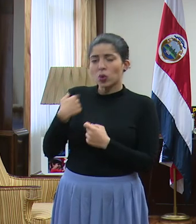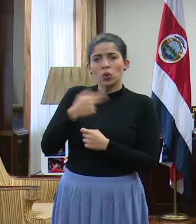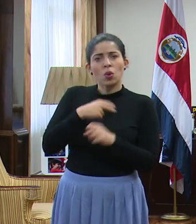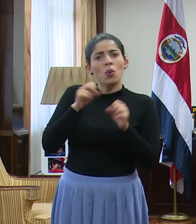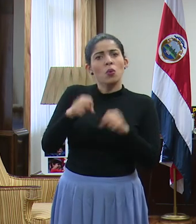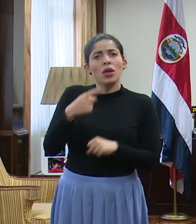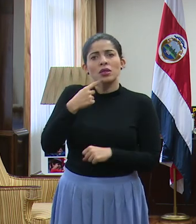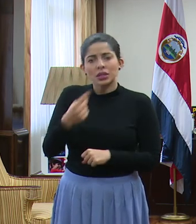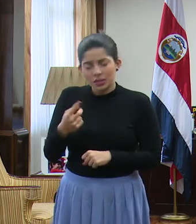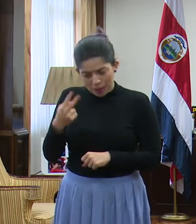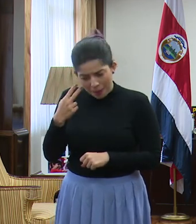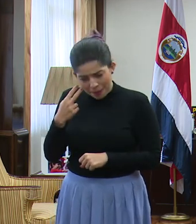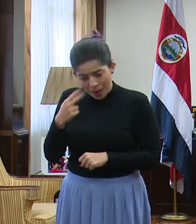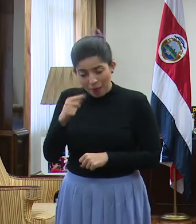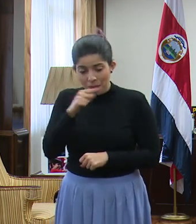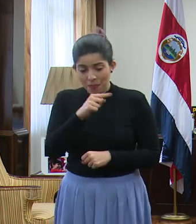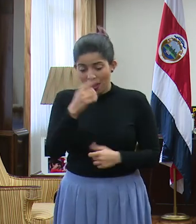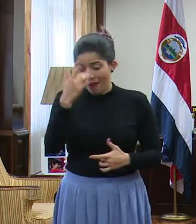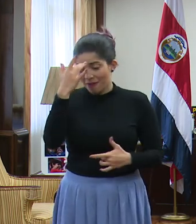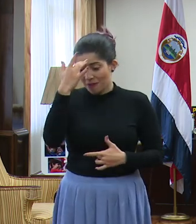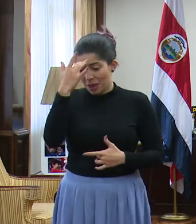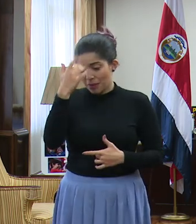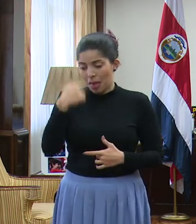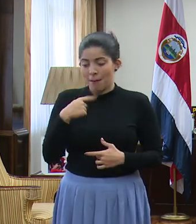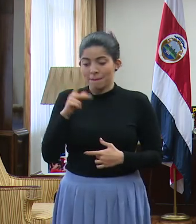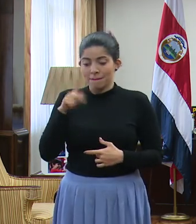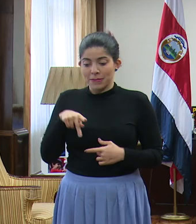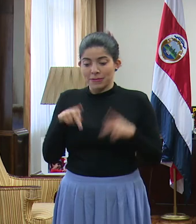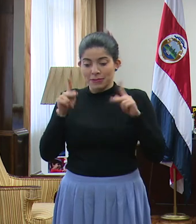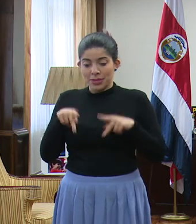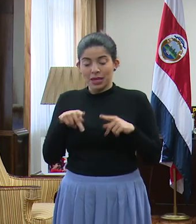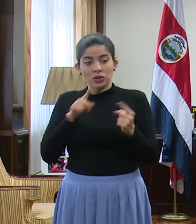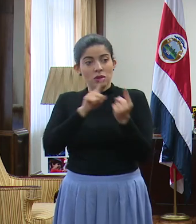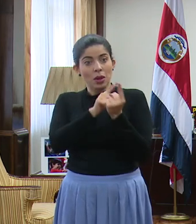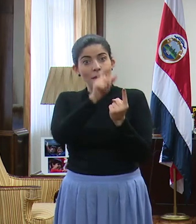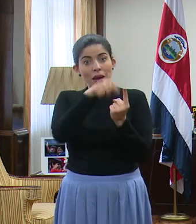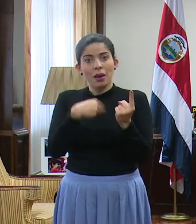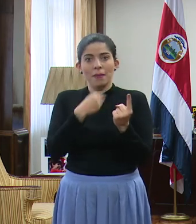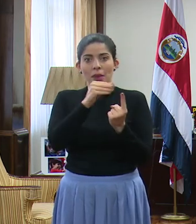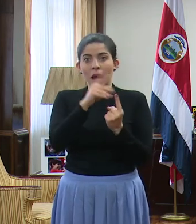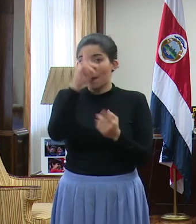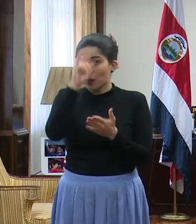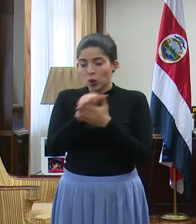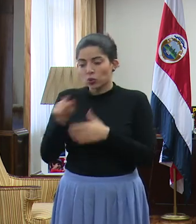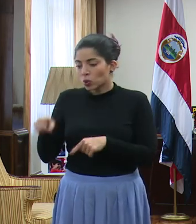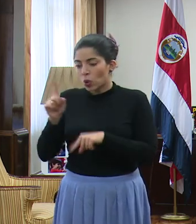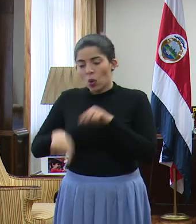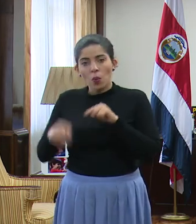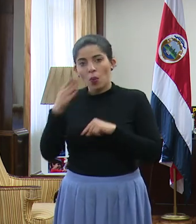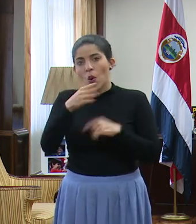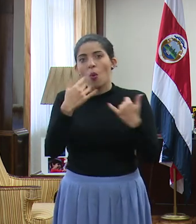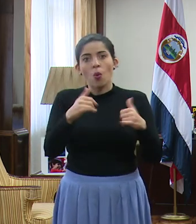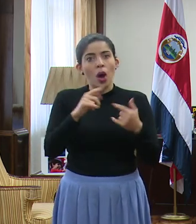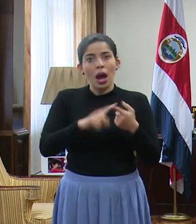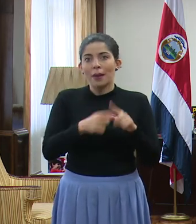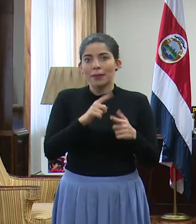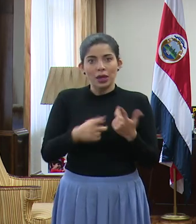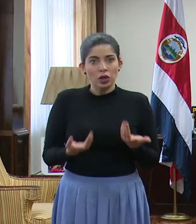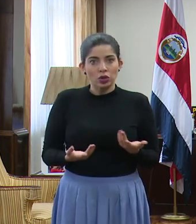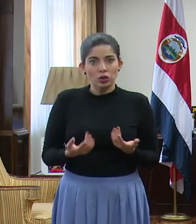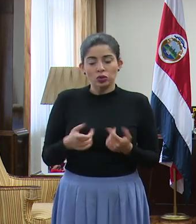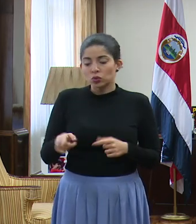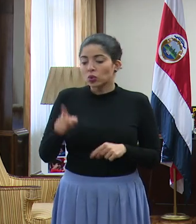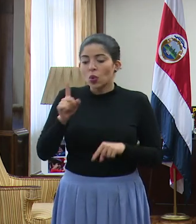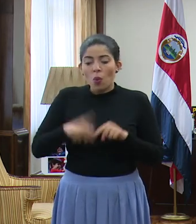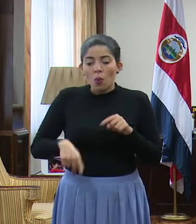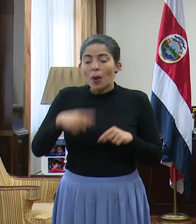decirle, mira, esta enfermedad se transmite de persona a persona. Por eso es que no puedes jugar con tus amiguitos. Por